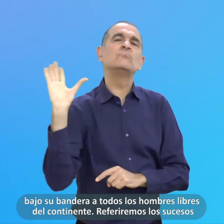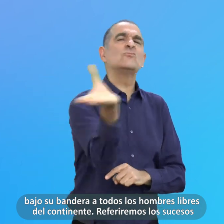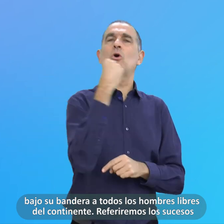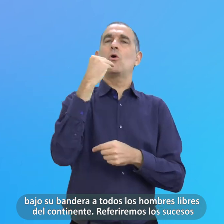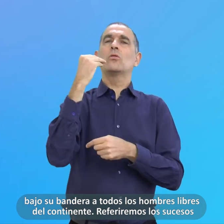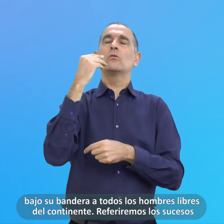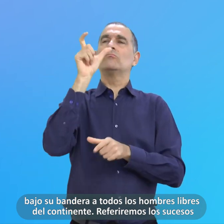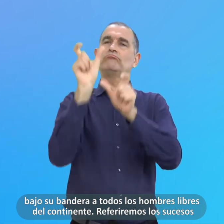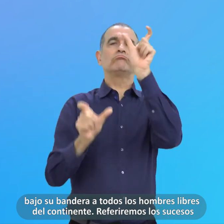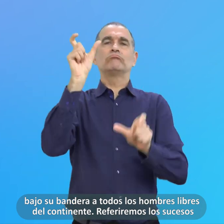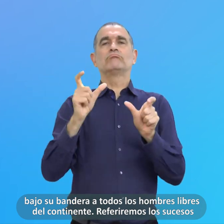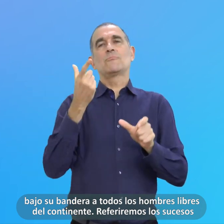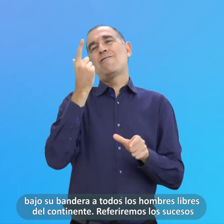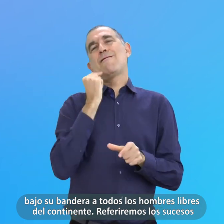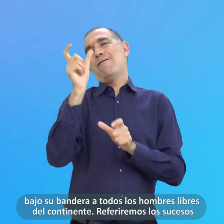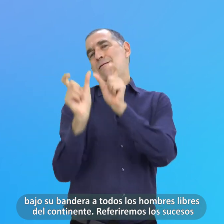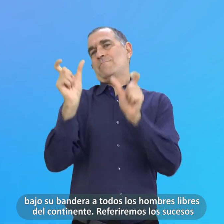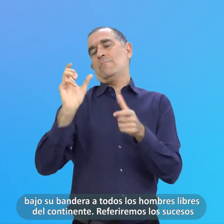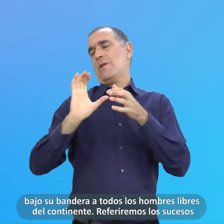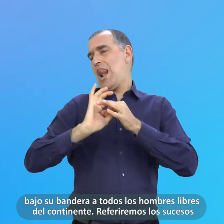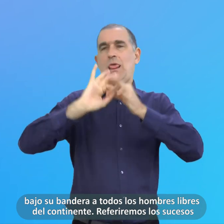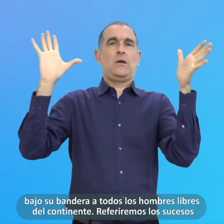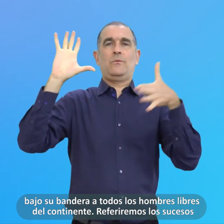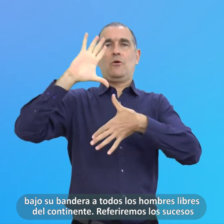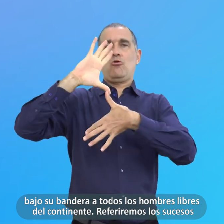Libres Del Continente